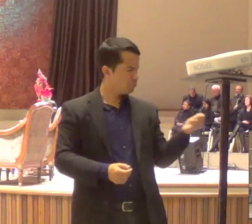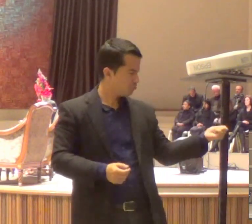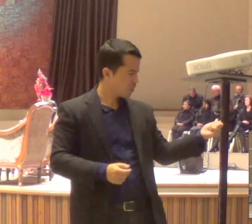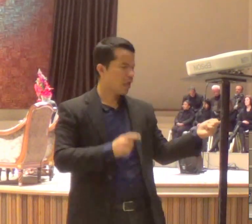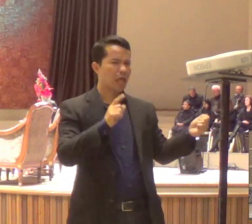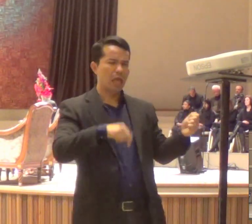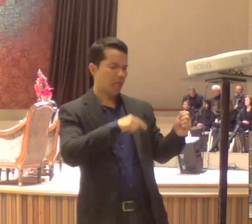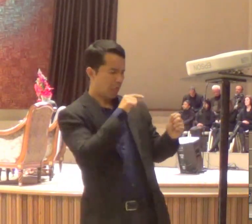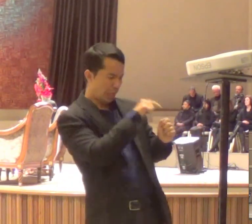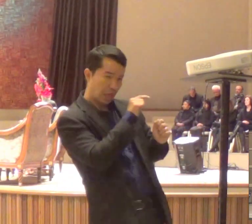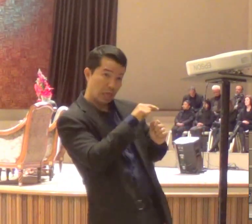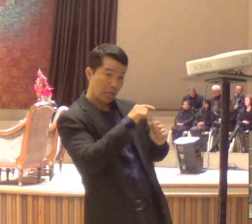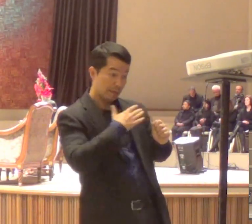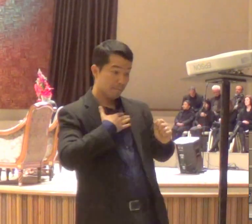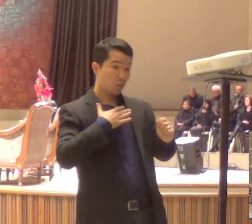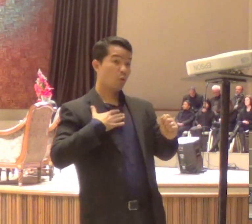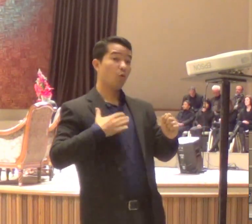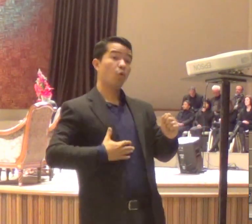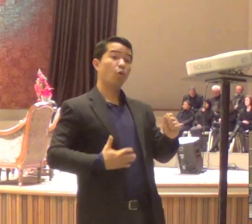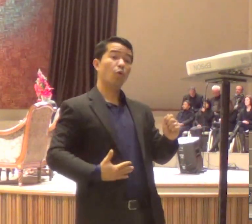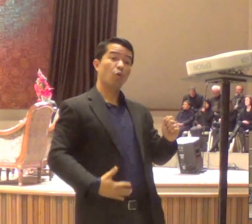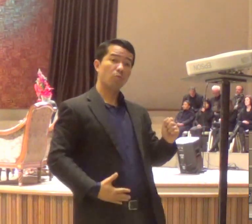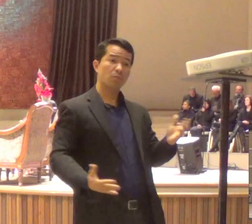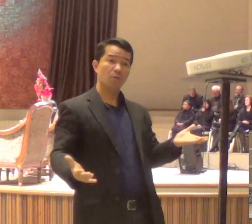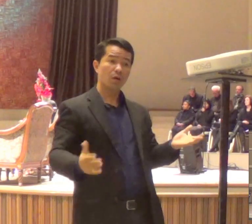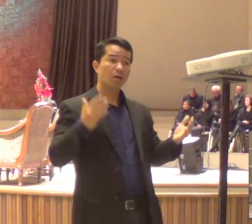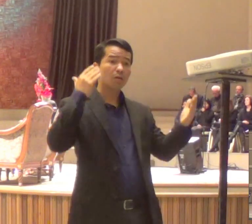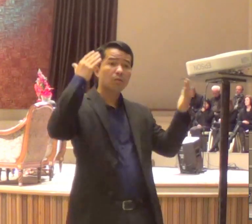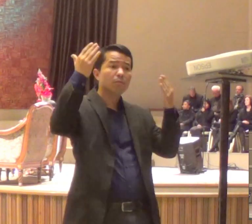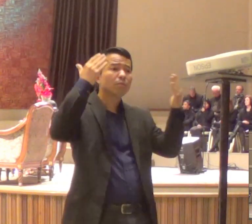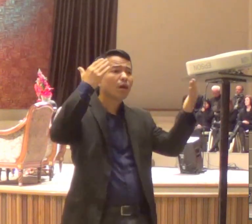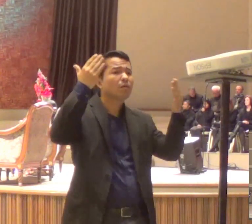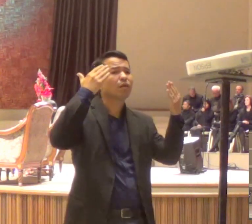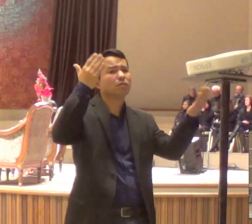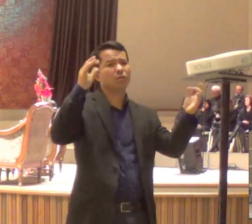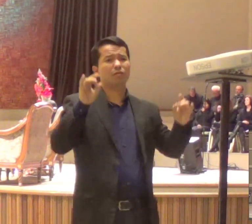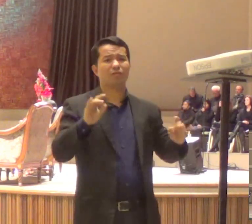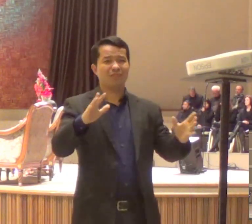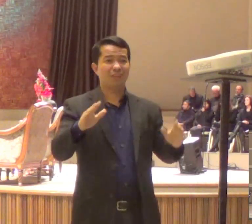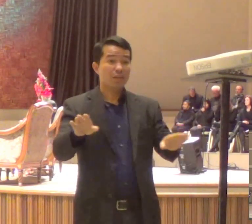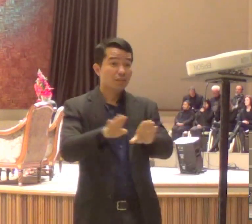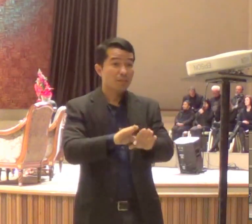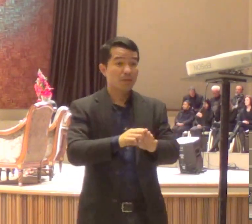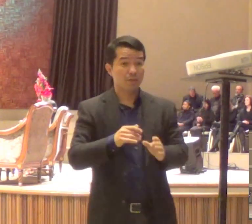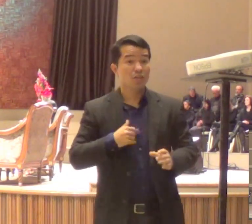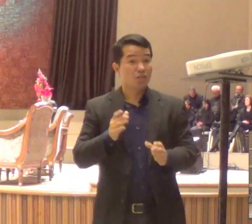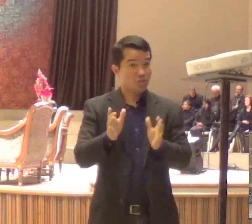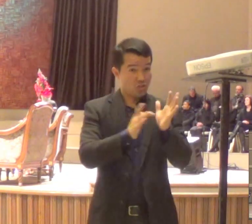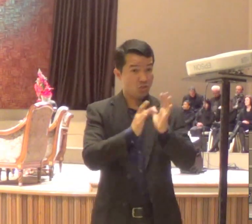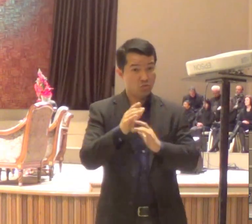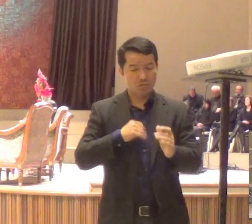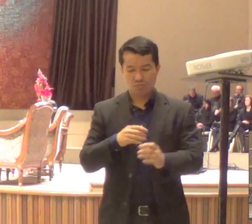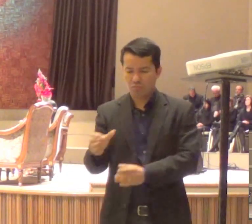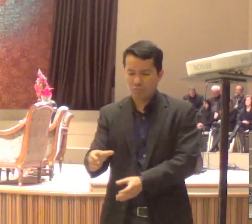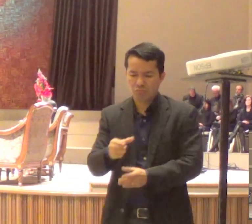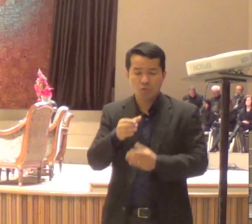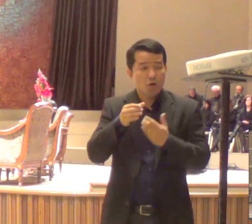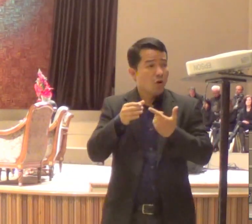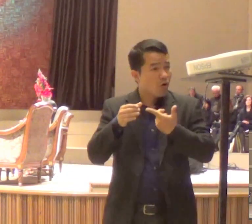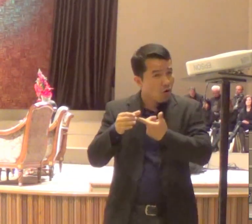isso era um símbolo, tá? Ah, isso aqui é meu sangue, mas o sangue dele estava correndo nas veias, ele estava vivo, isso aqui é um símbolo de